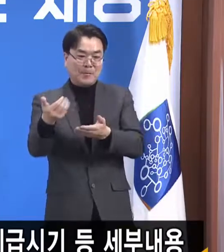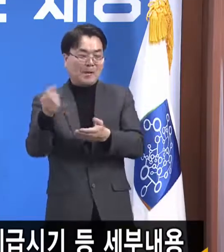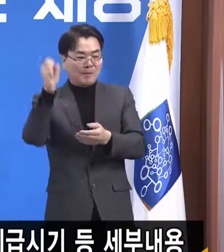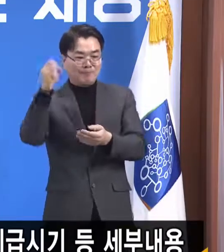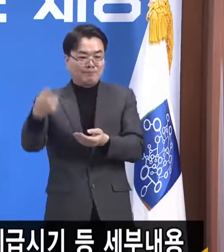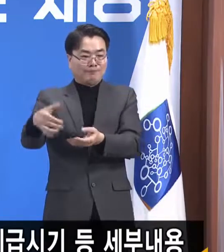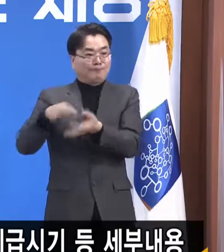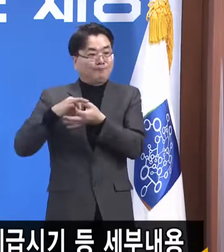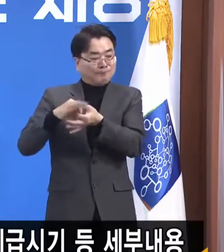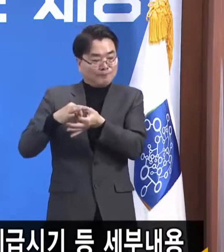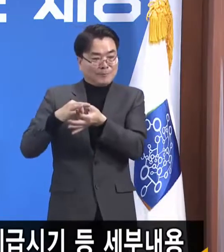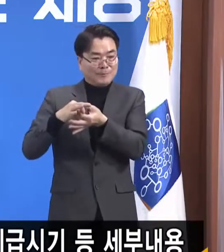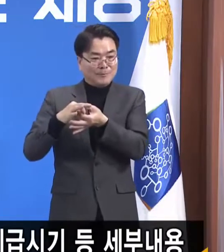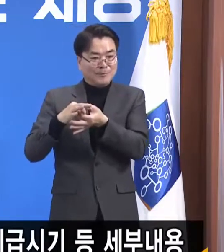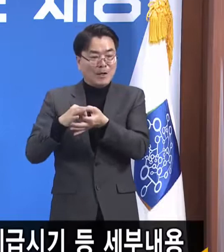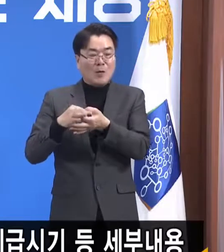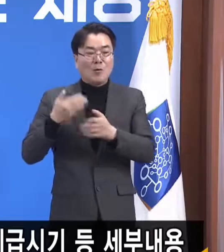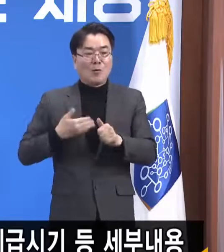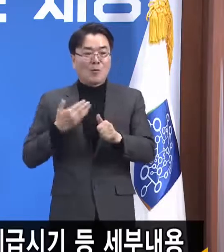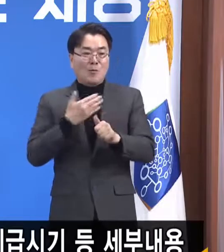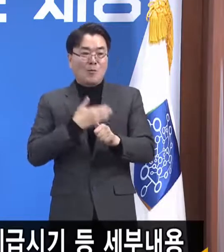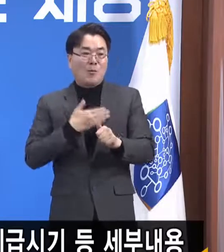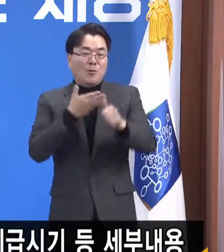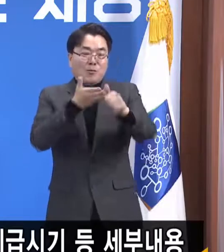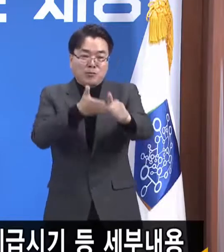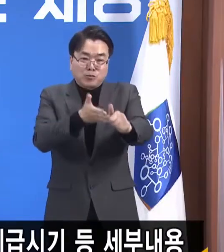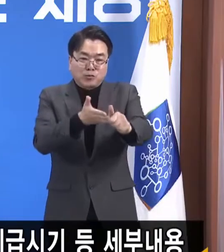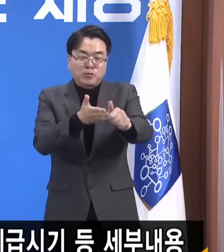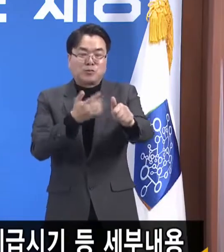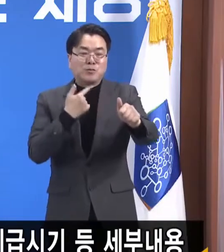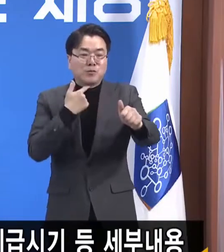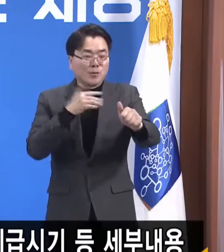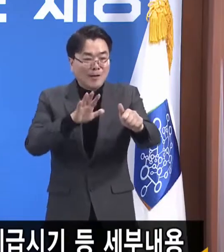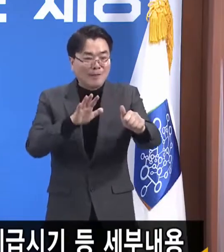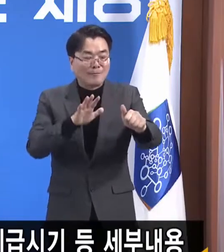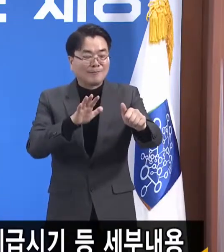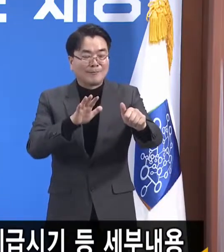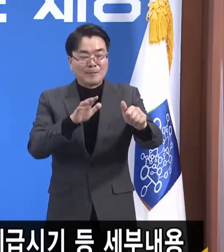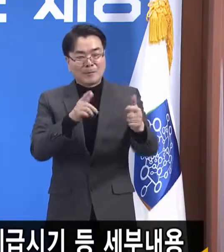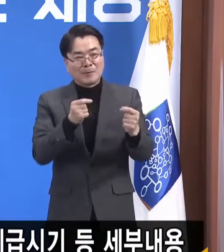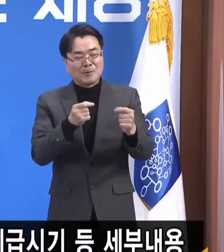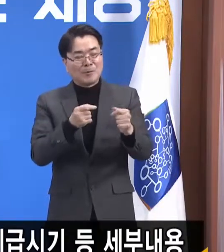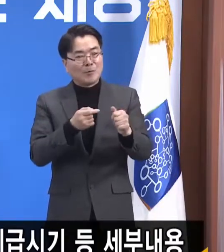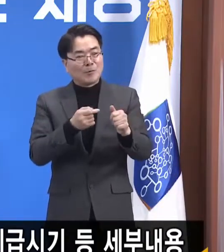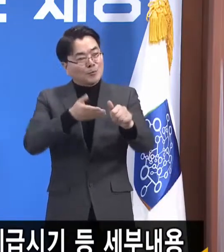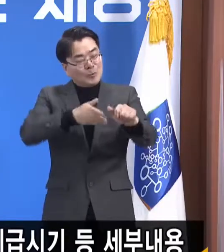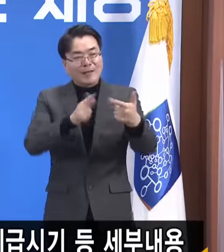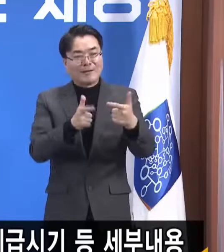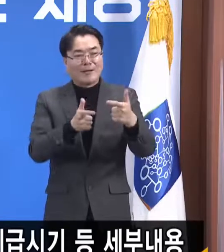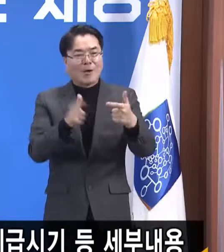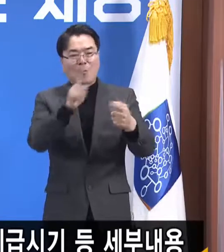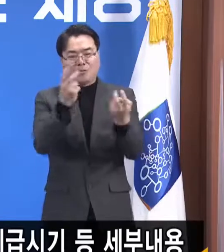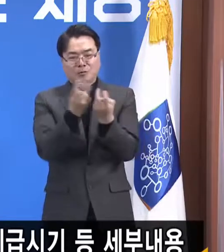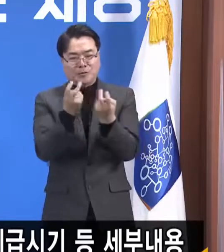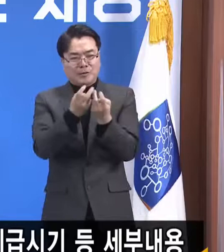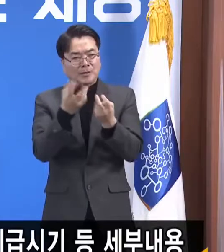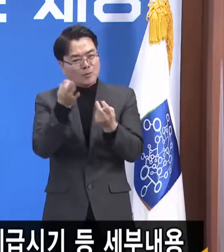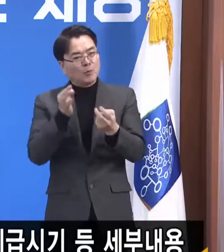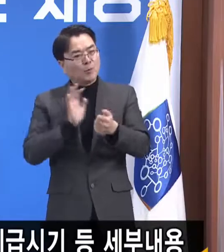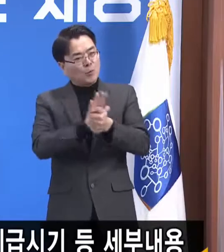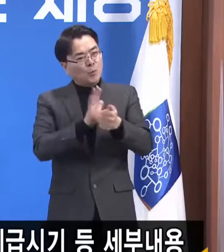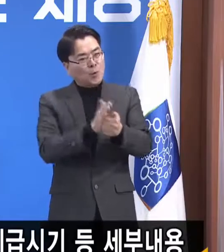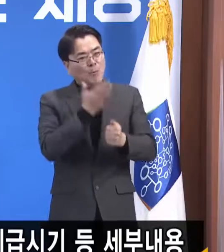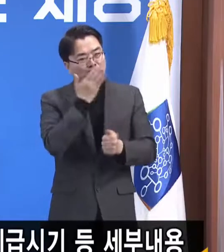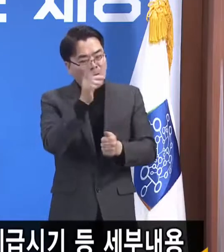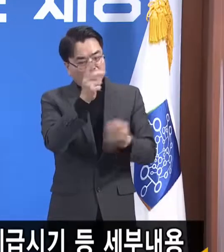아니고 독려한 사항도 아니기 때문에 이거를 저희가 재정 지원을 할지는 좀 추후에